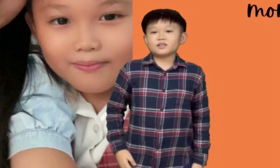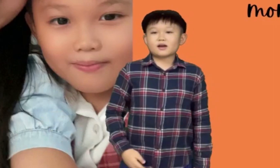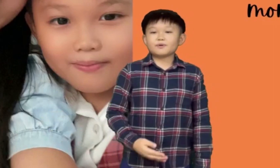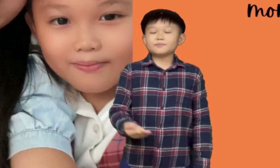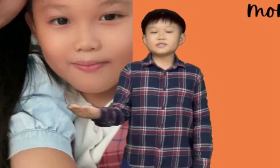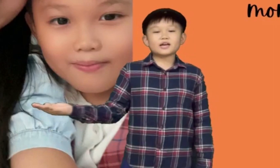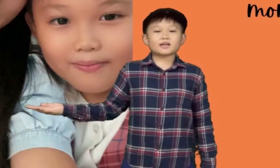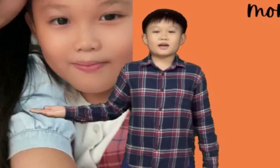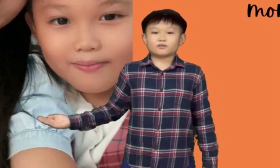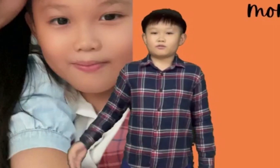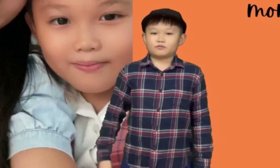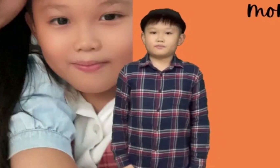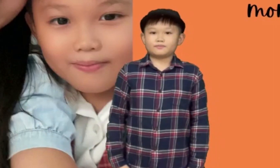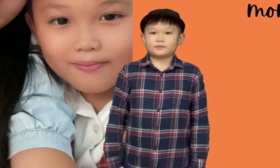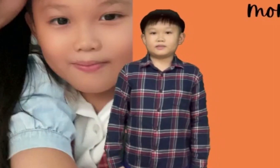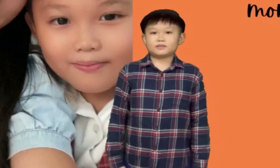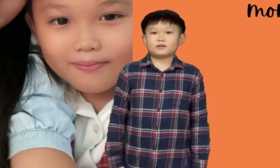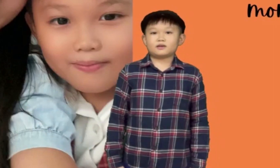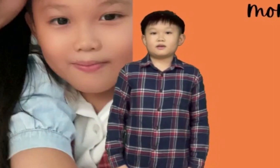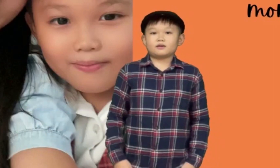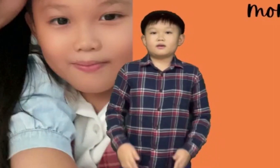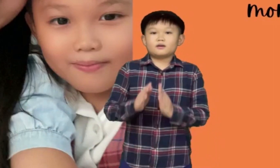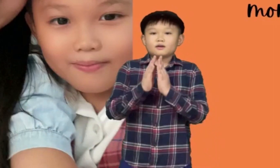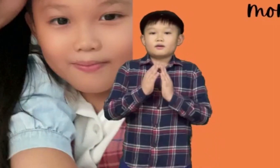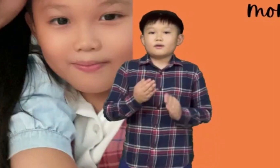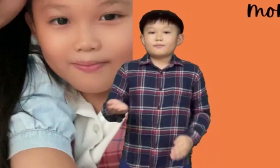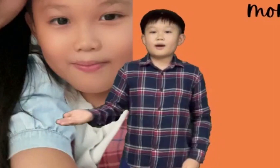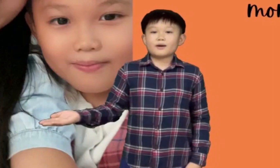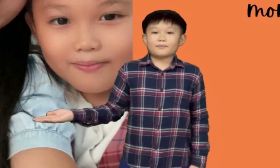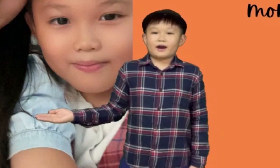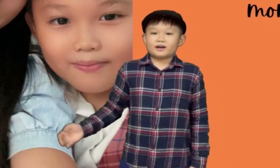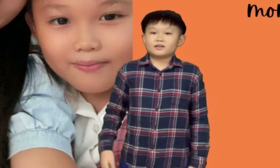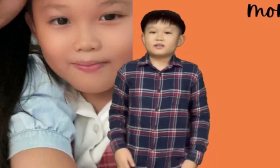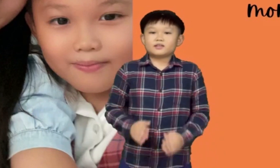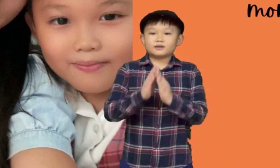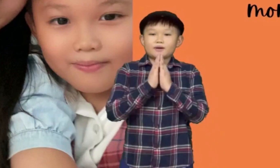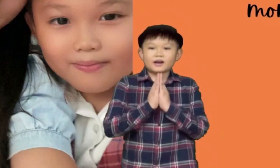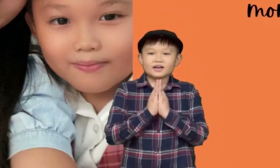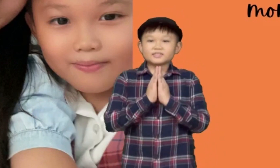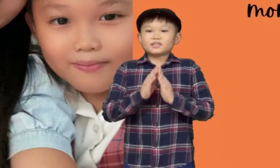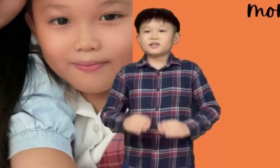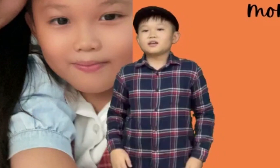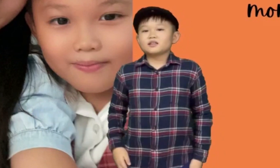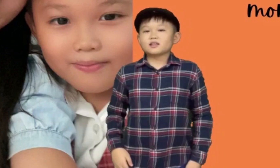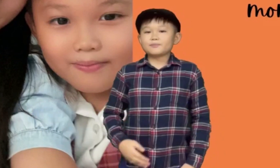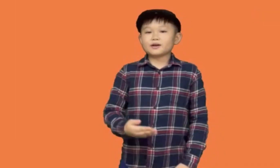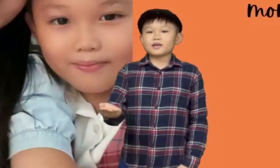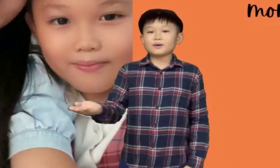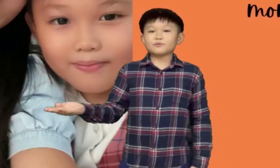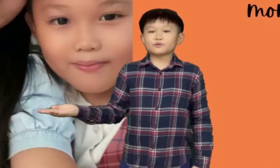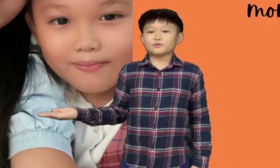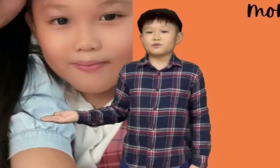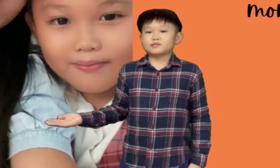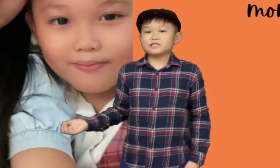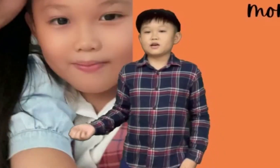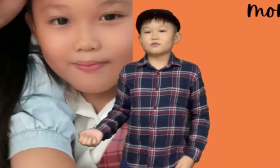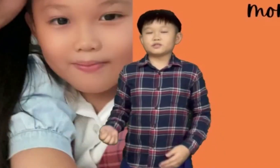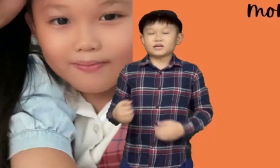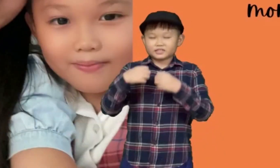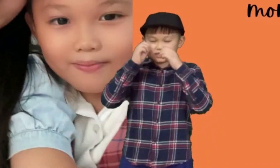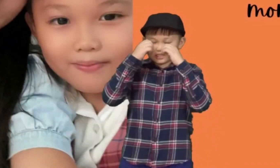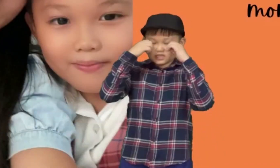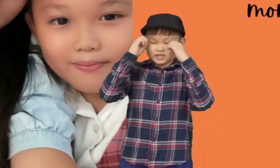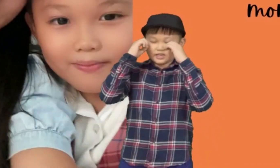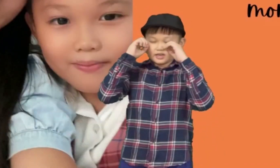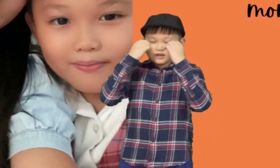telah menghiburku Jika